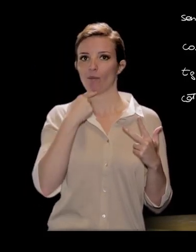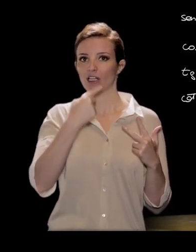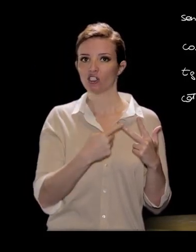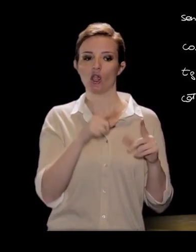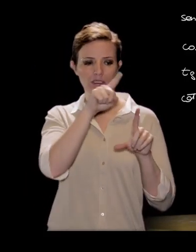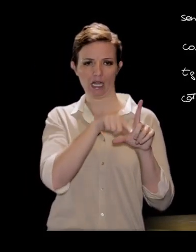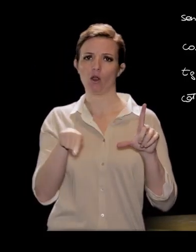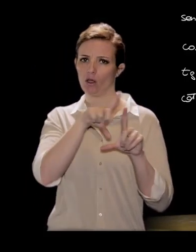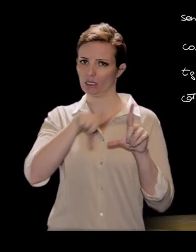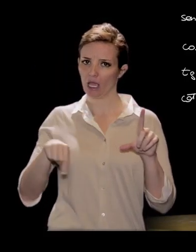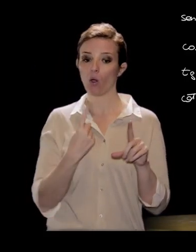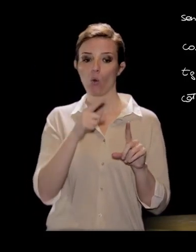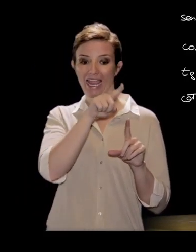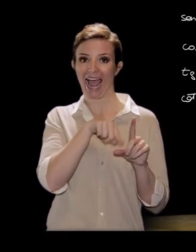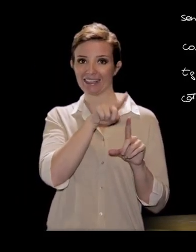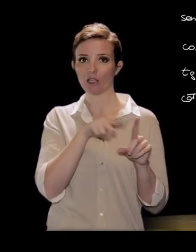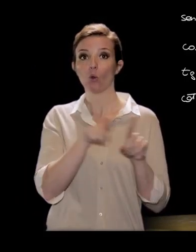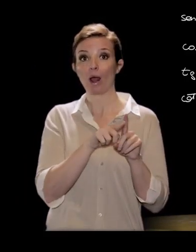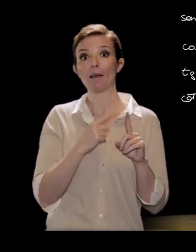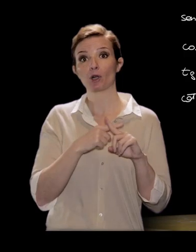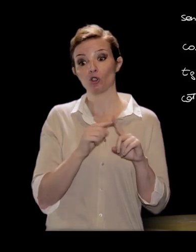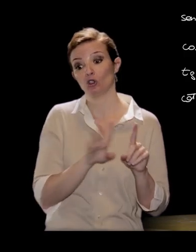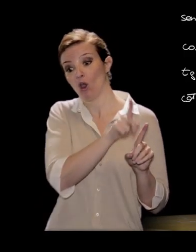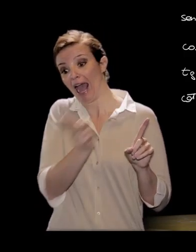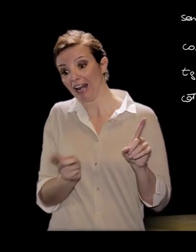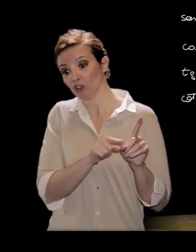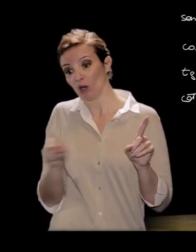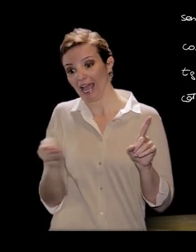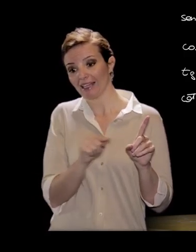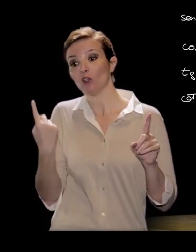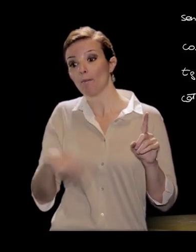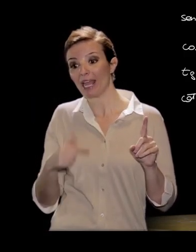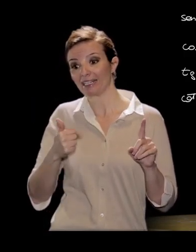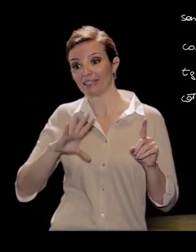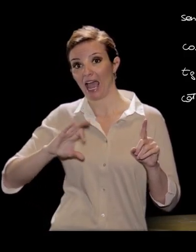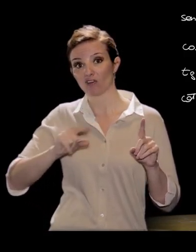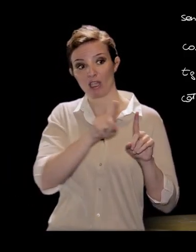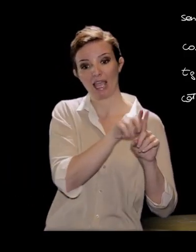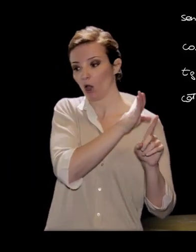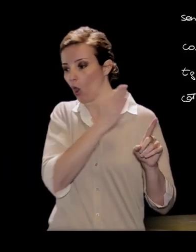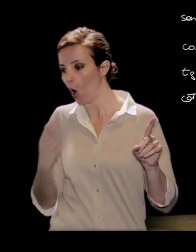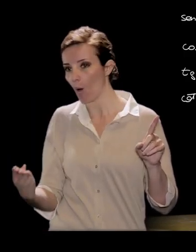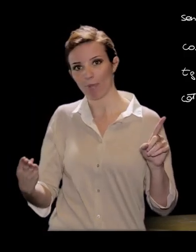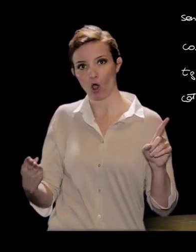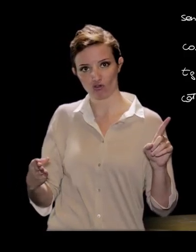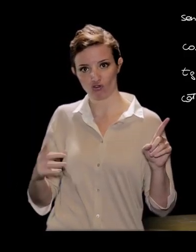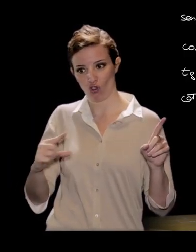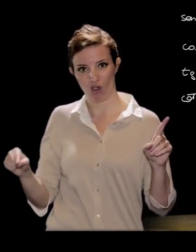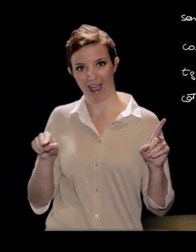prodotto dell'altro cateto per la tangente dell'angolo opposto al cateto stesso. E infine il quarto teorema che ci